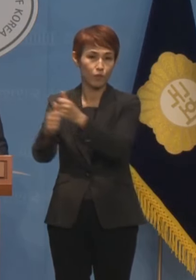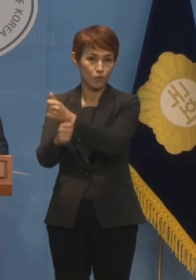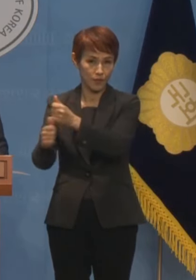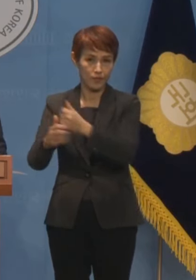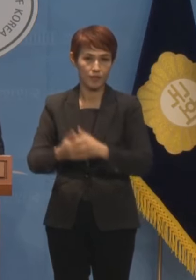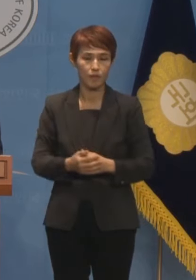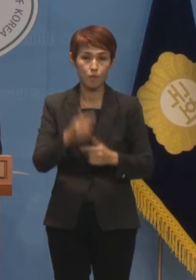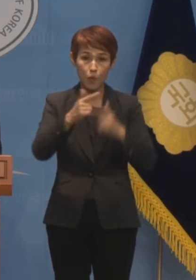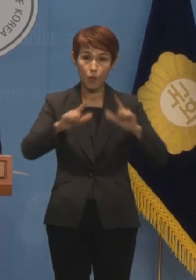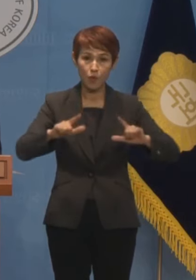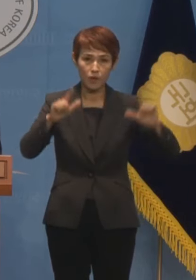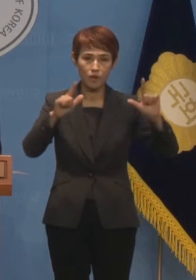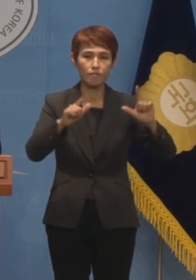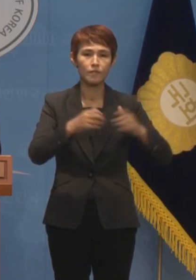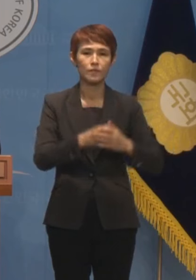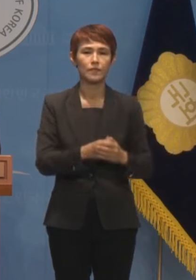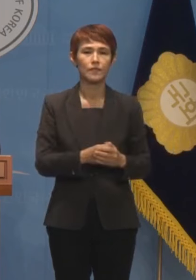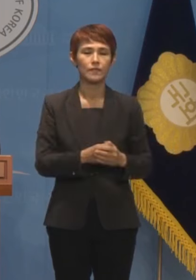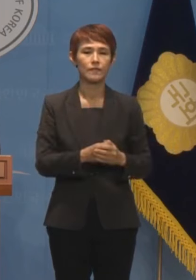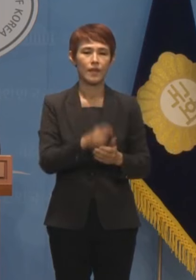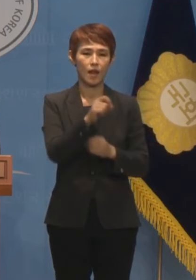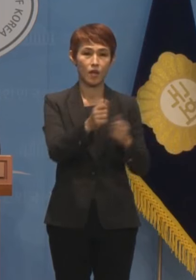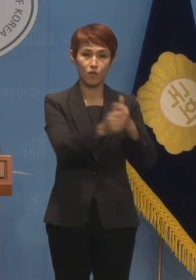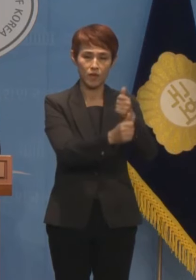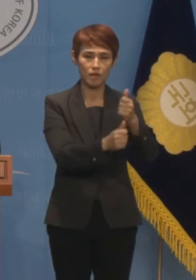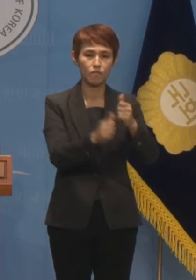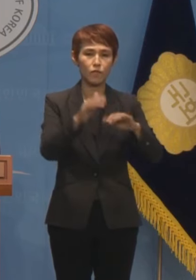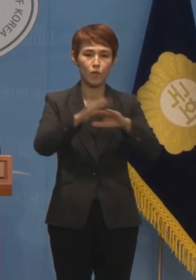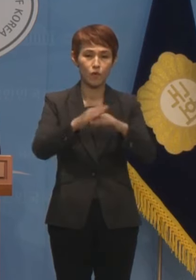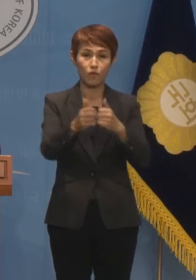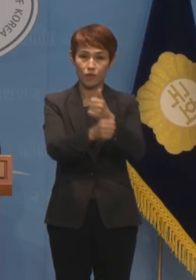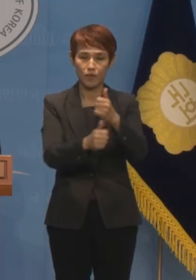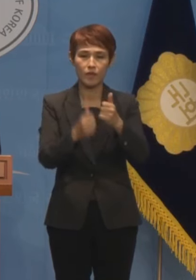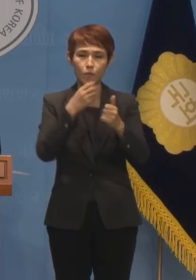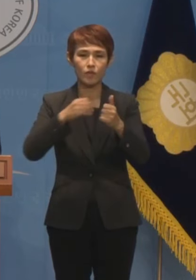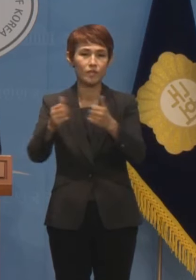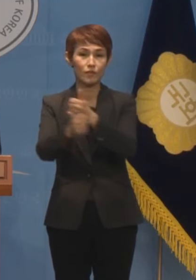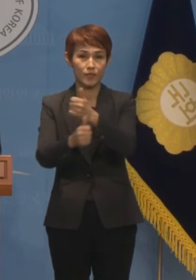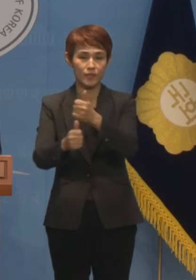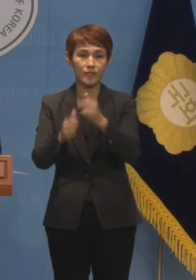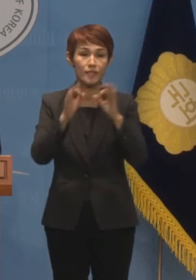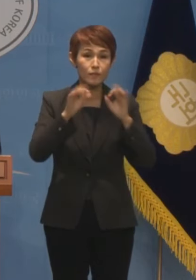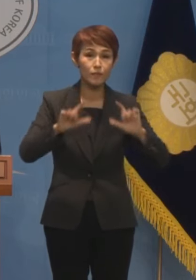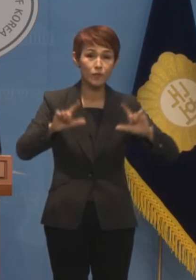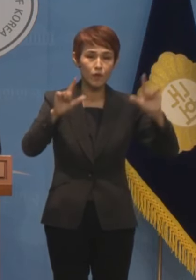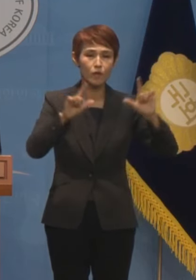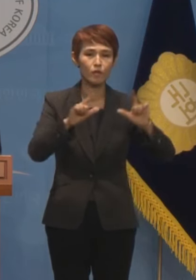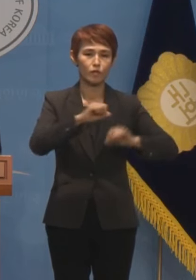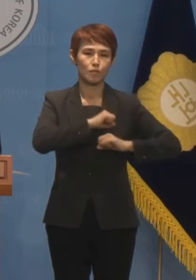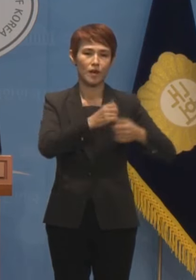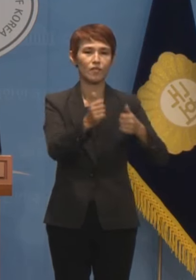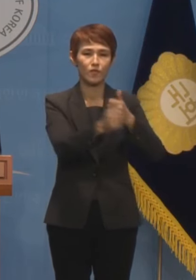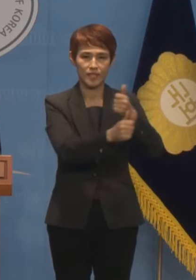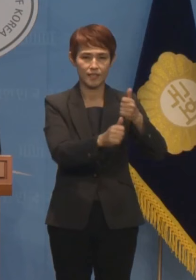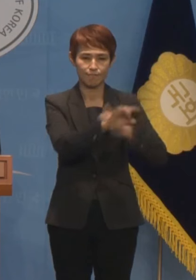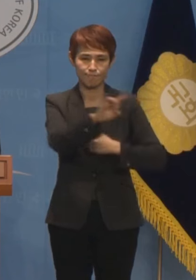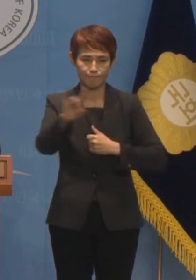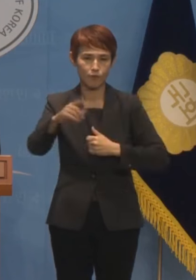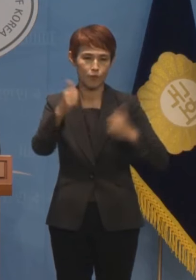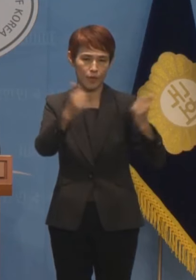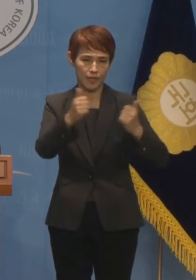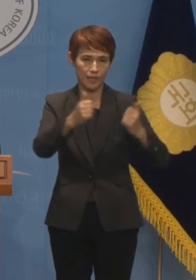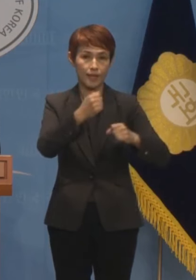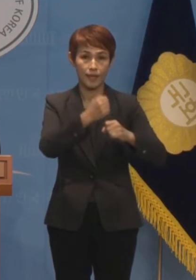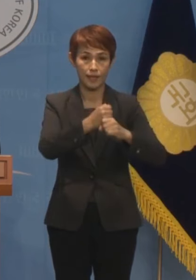목요일 해완위, 농예수위, 복지위, 금요일 국방위에서 각각 전체회의를